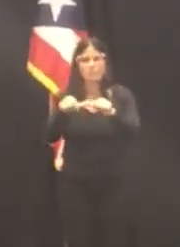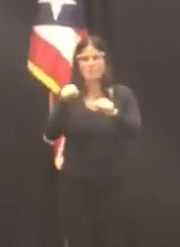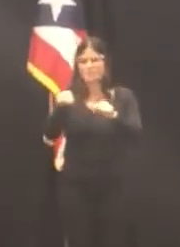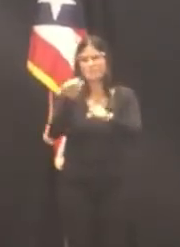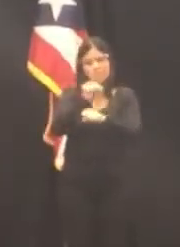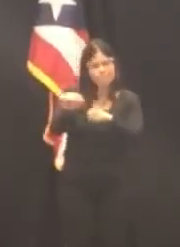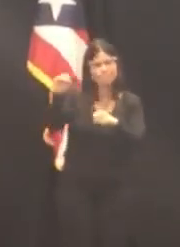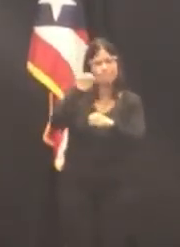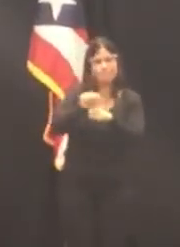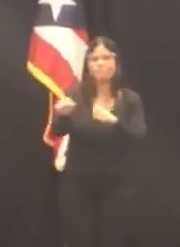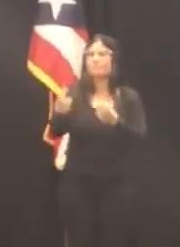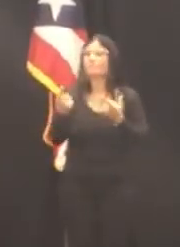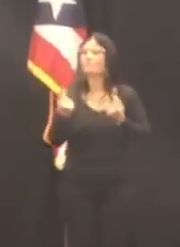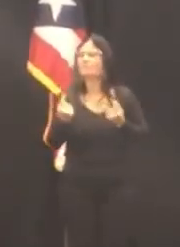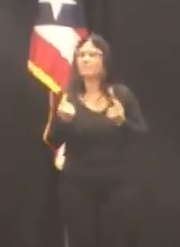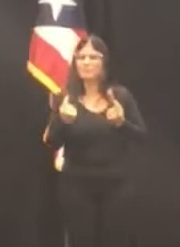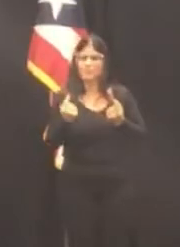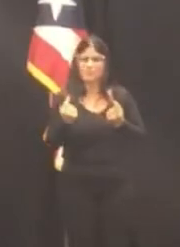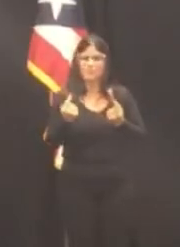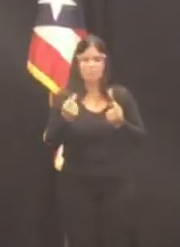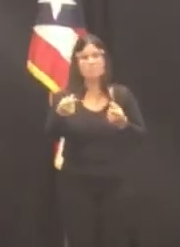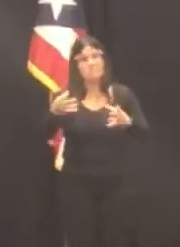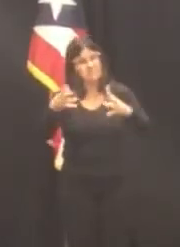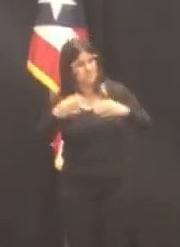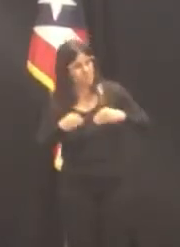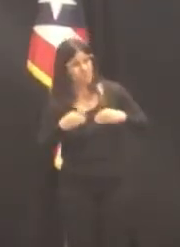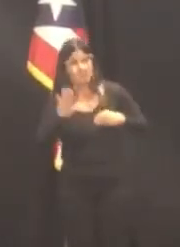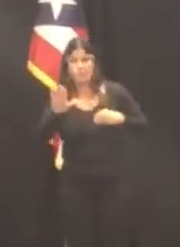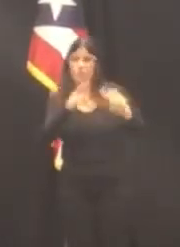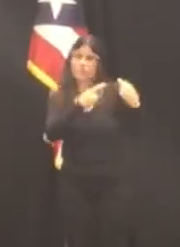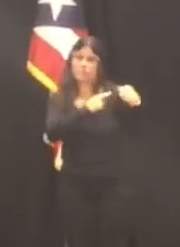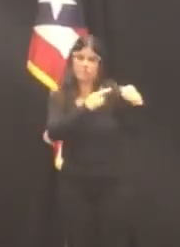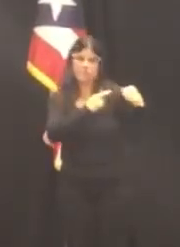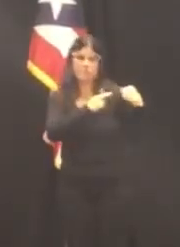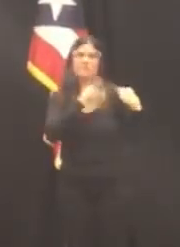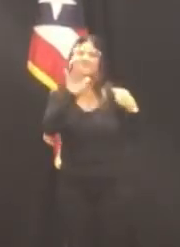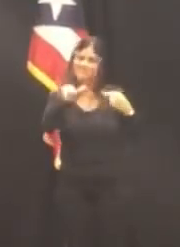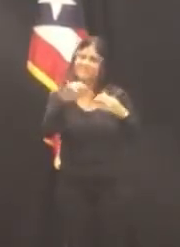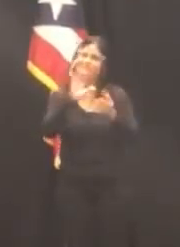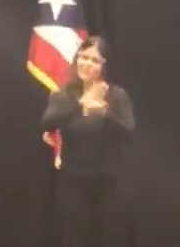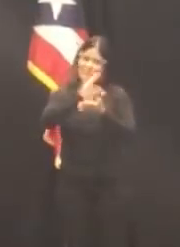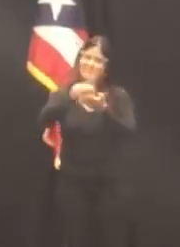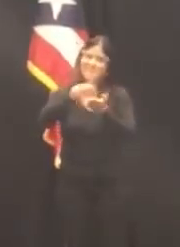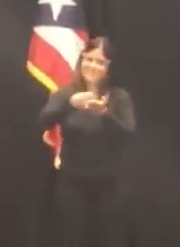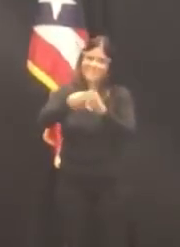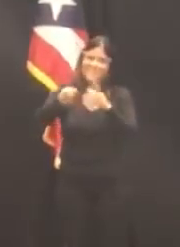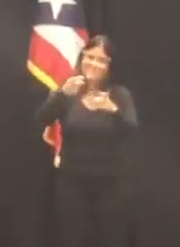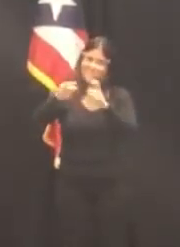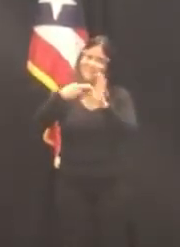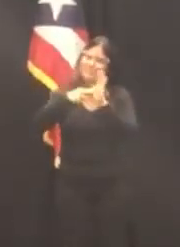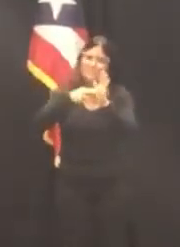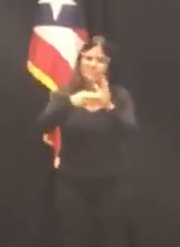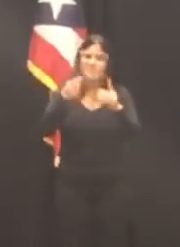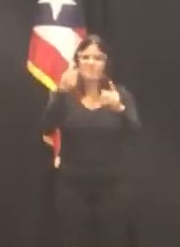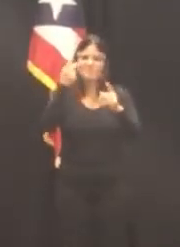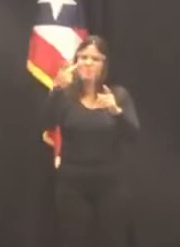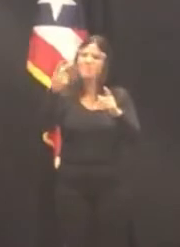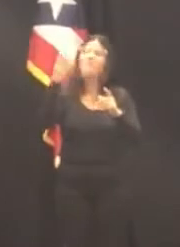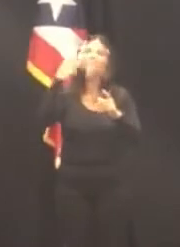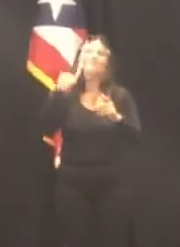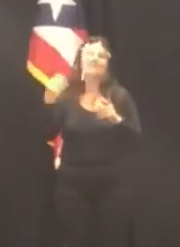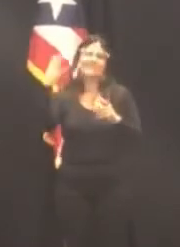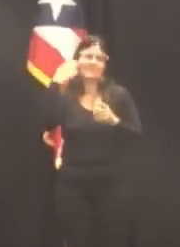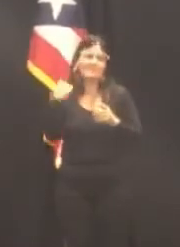responsabilidad de designar un candidato que representara para Puerto Rico experiencia, prestigio,